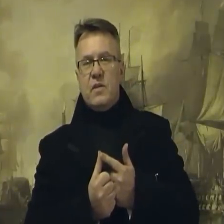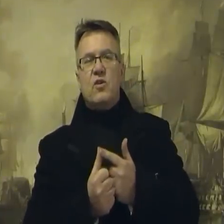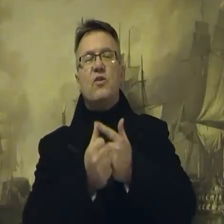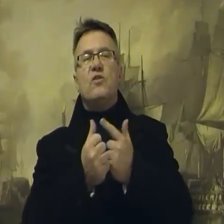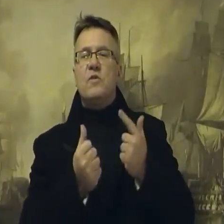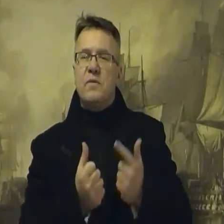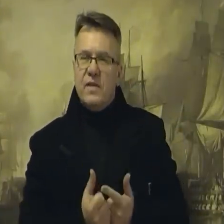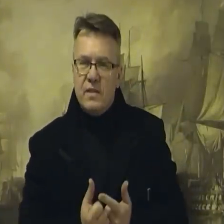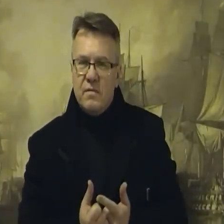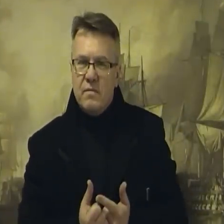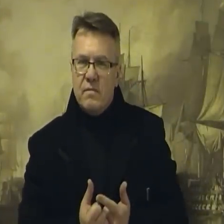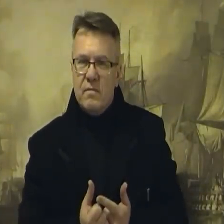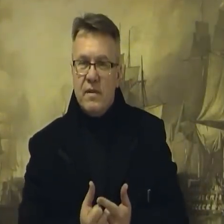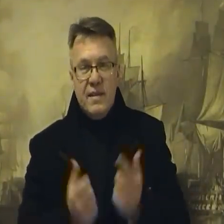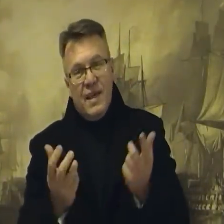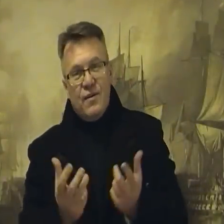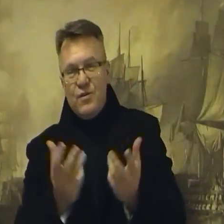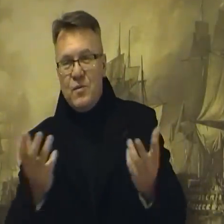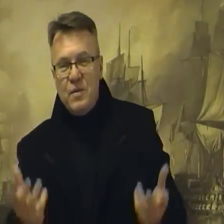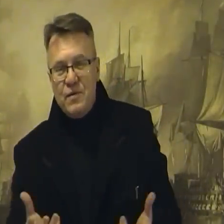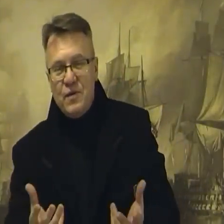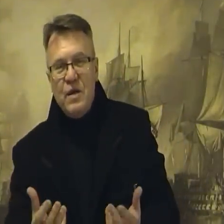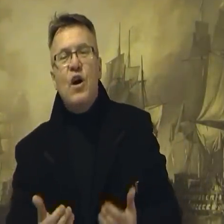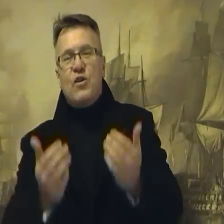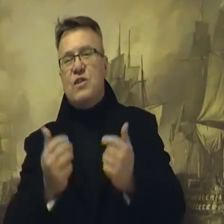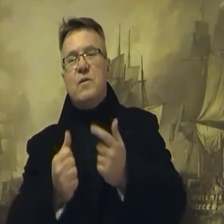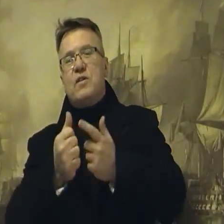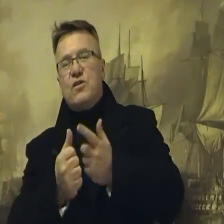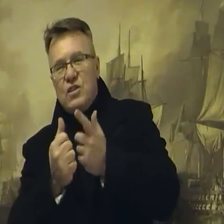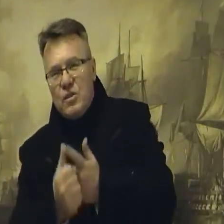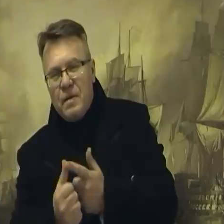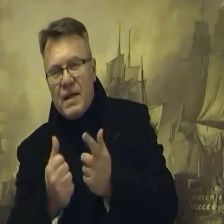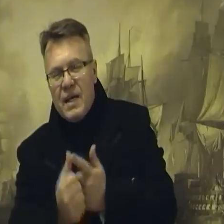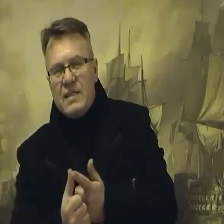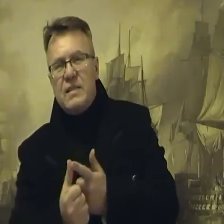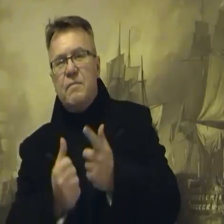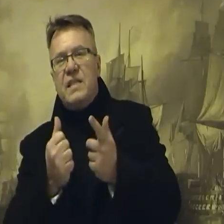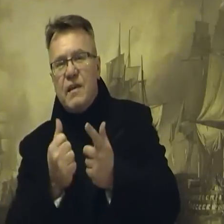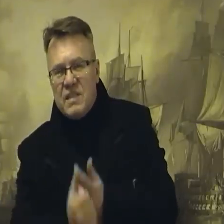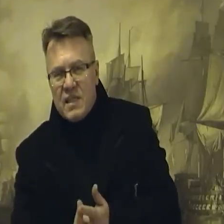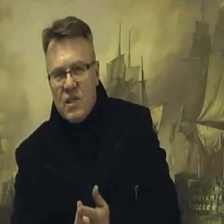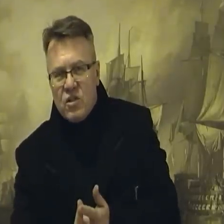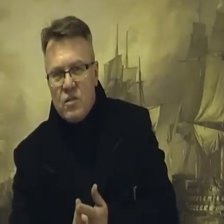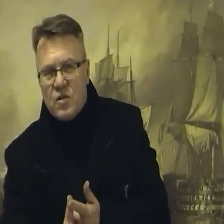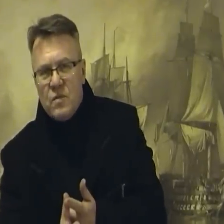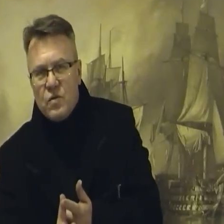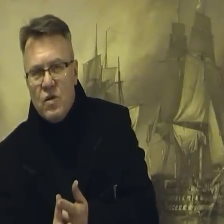Czy oni o tym powiedzą? Nie, oni o tym nie mówią. To jest montek, to jest ropa, gaz, materiałów strategicznych do przemysłu